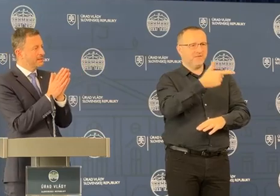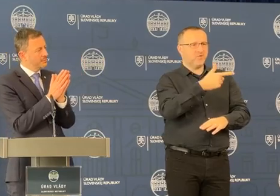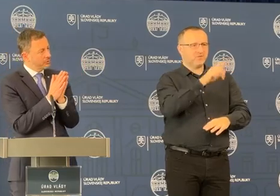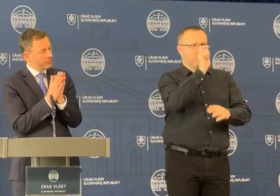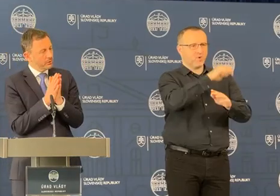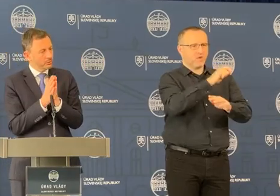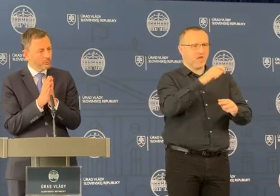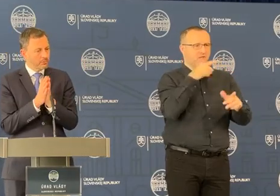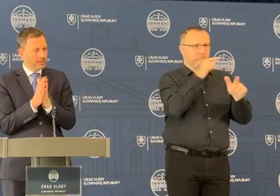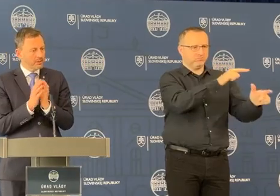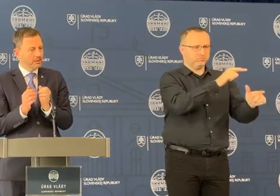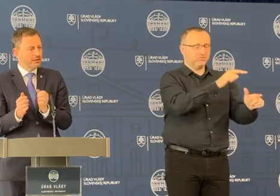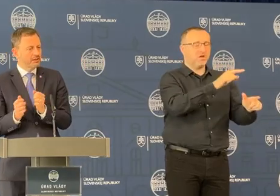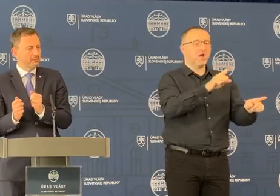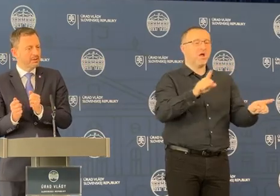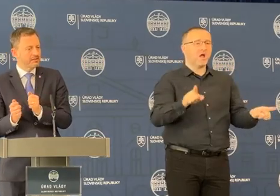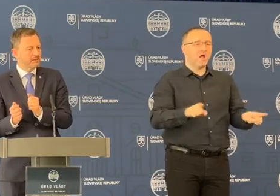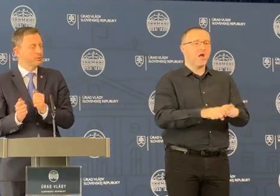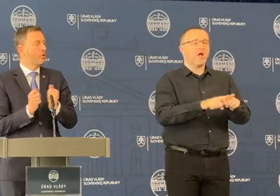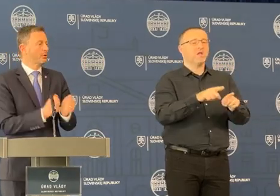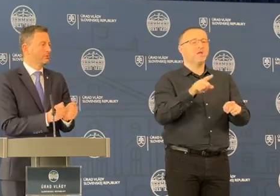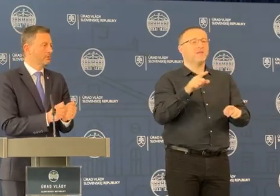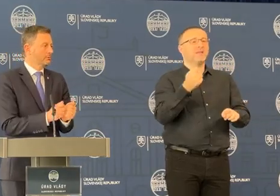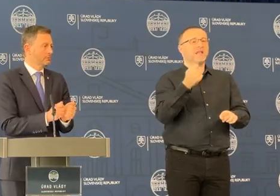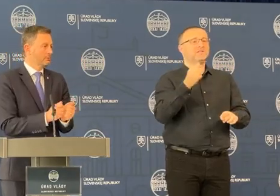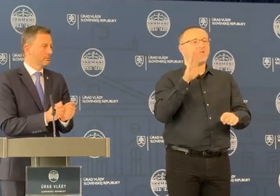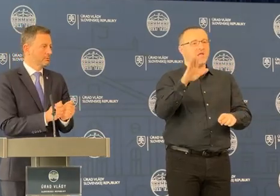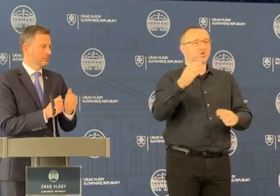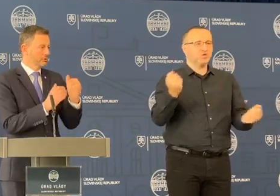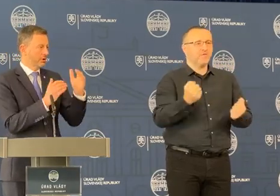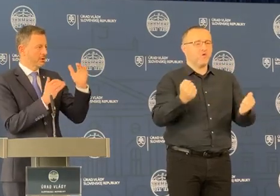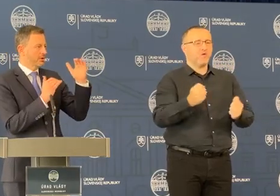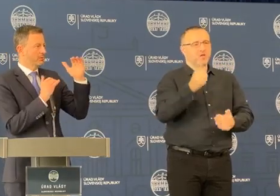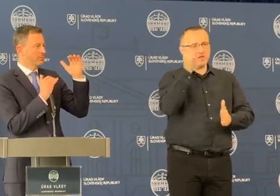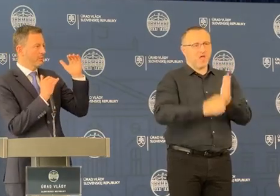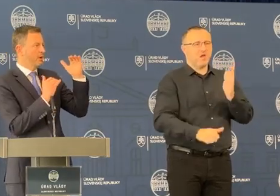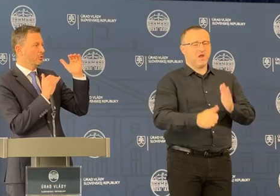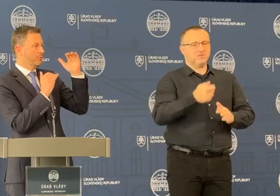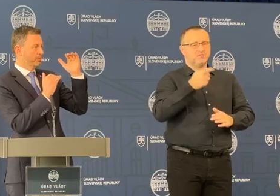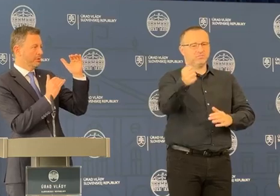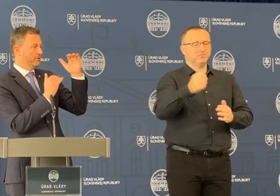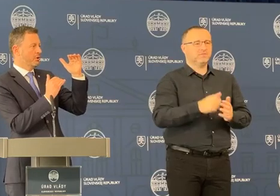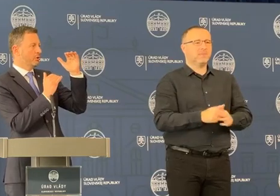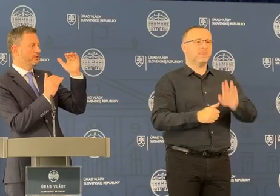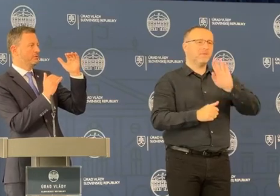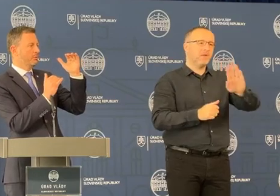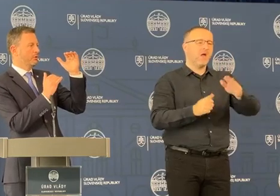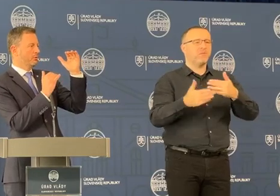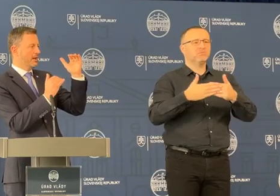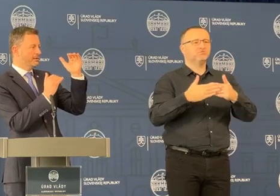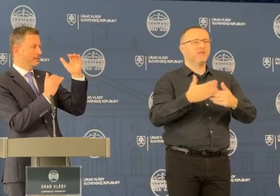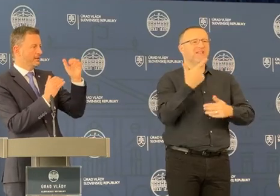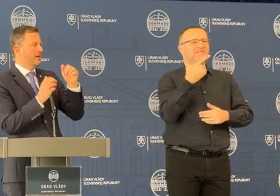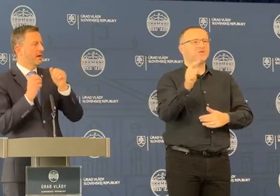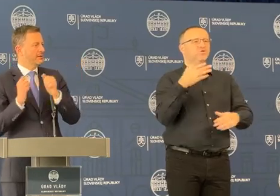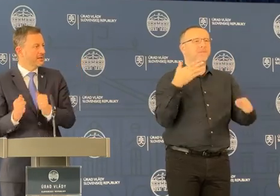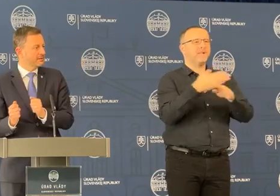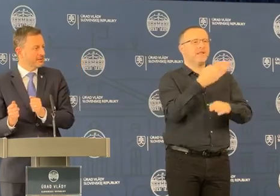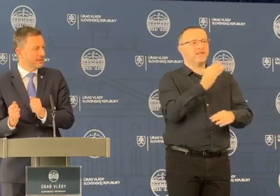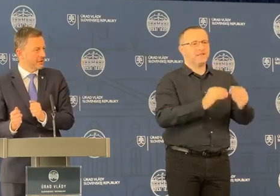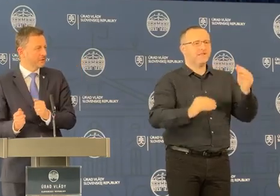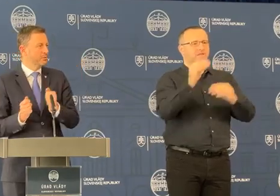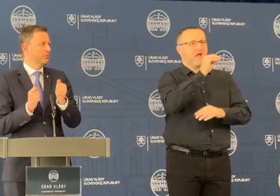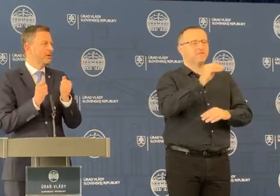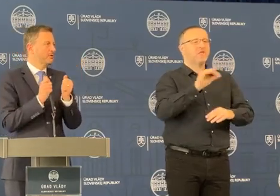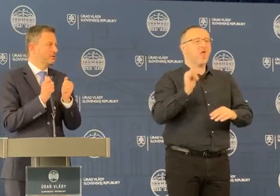A dnes sme rozhodli o tom, aby mali tie peniaze skôr. Čiže majú príbližne o 200 miliónov viac a